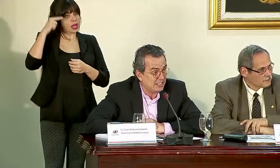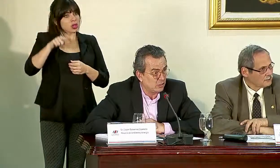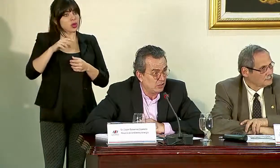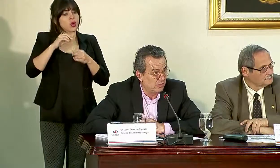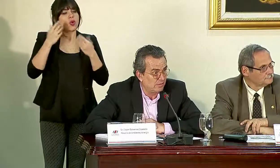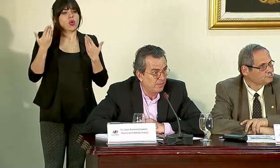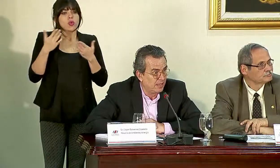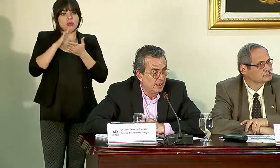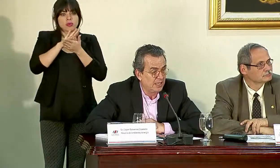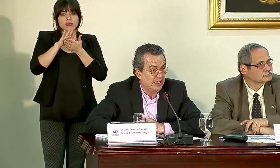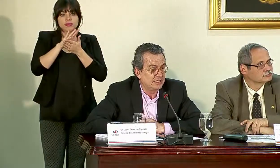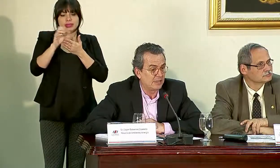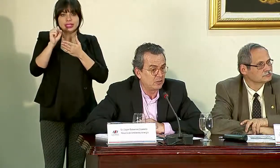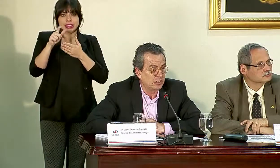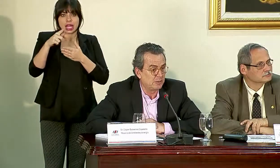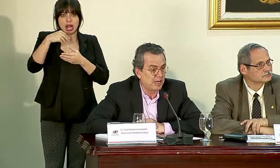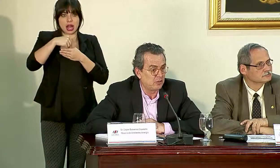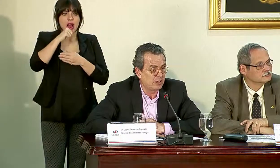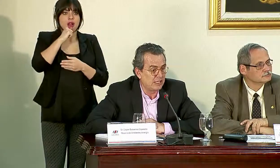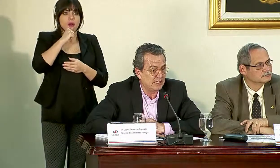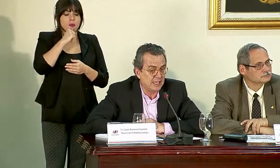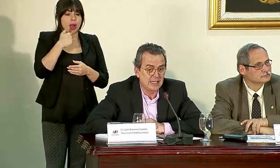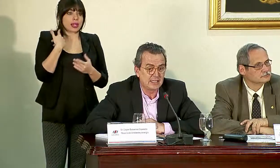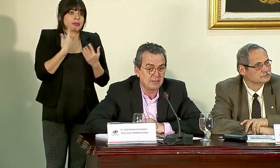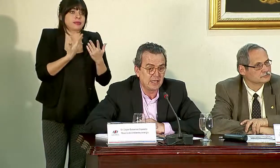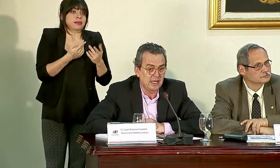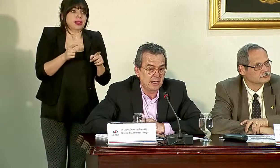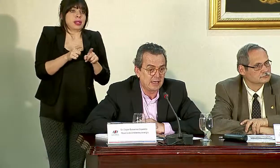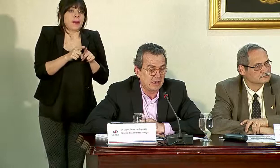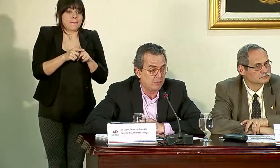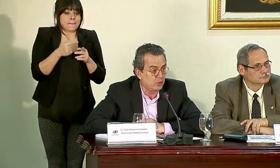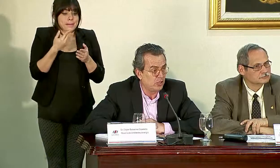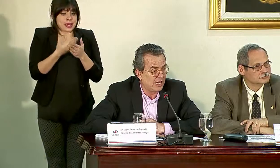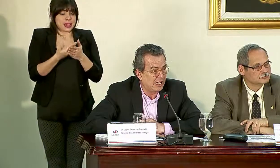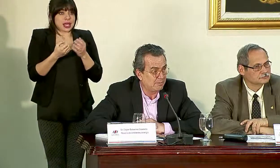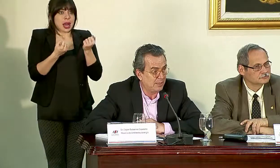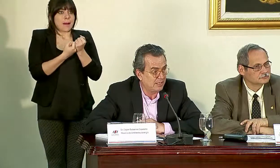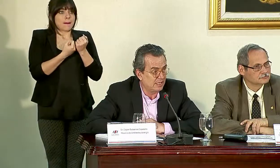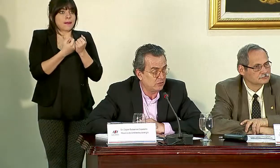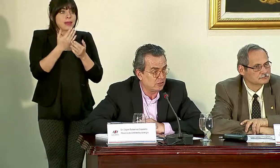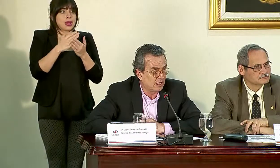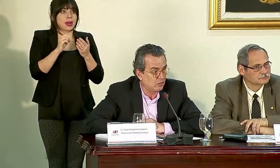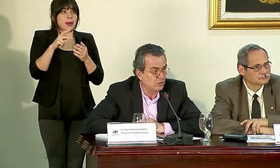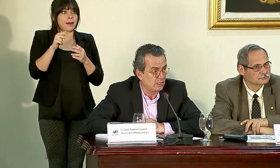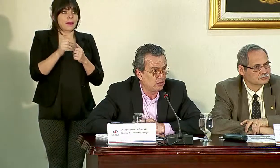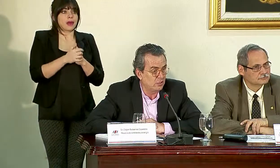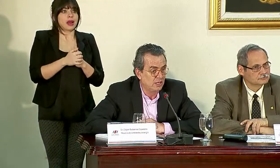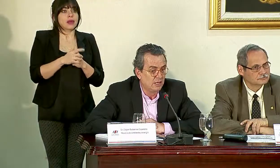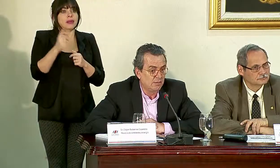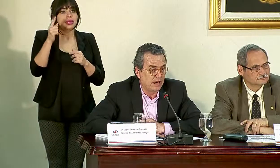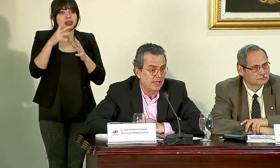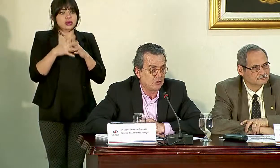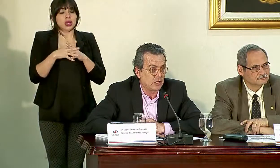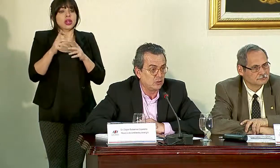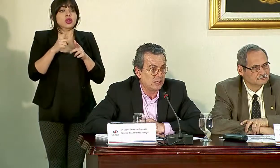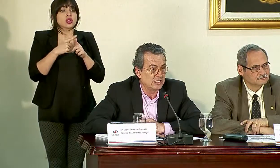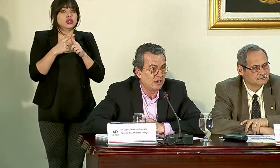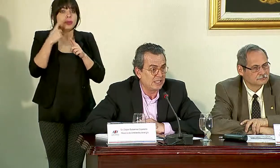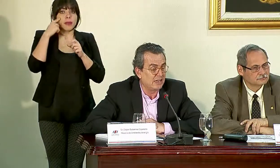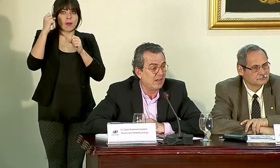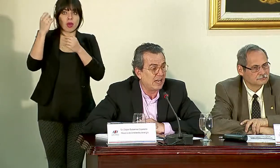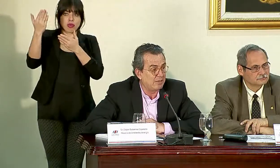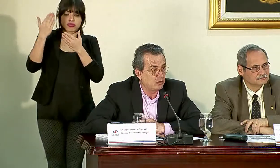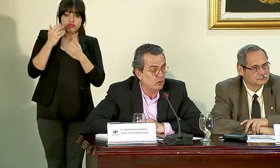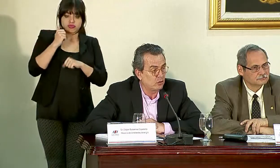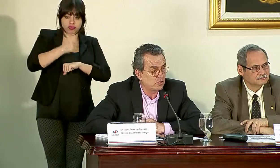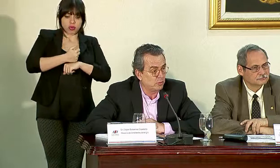desalinización. Y estamos esperando que llegue también el apoyo de la EPA de los Estados Unidos, para que nos ayude a